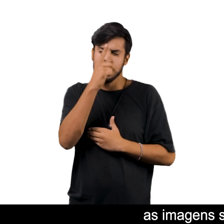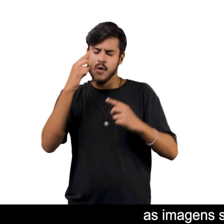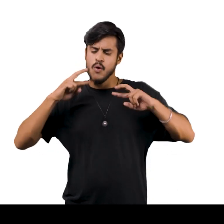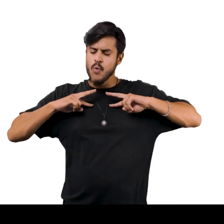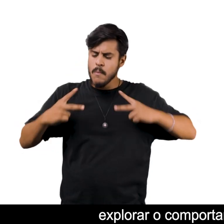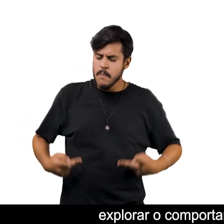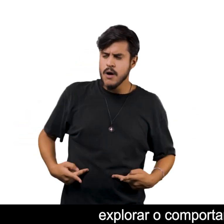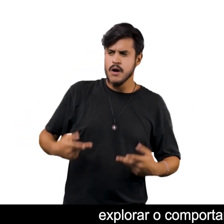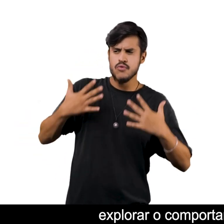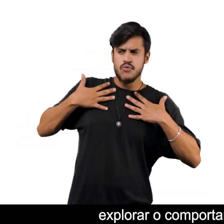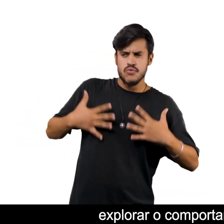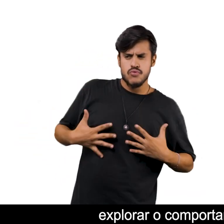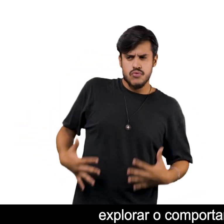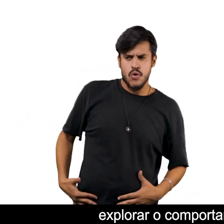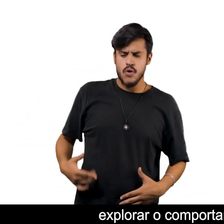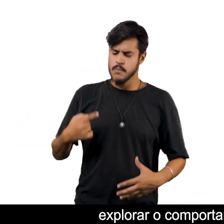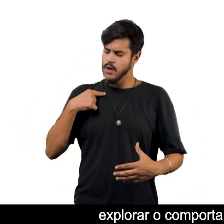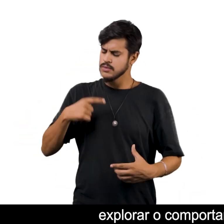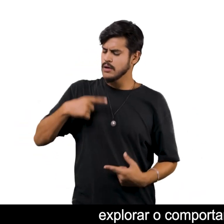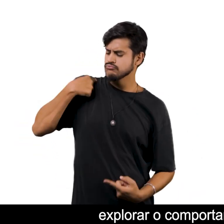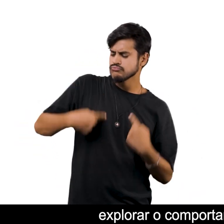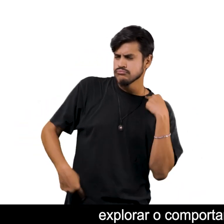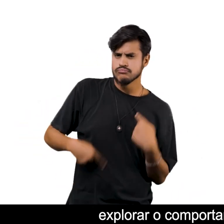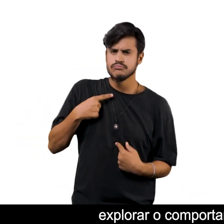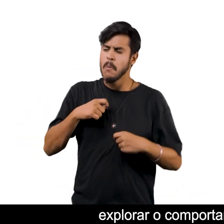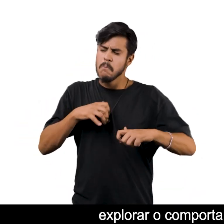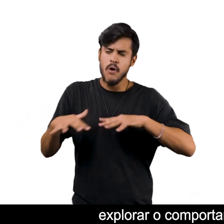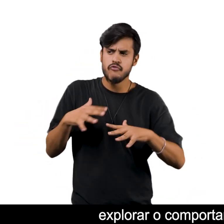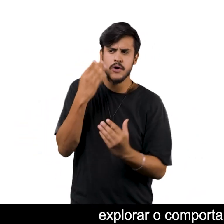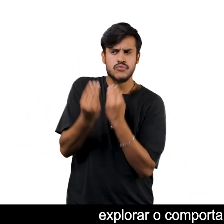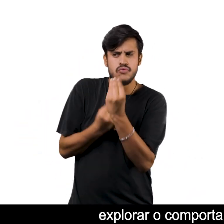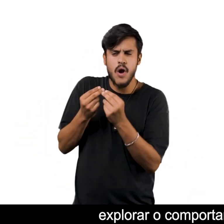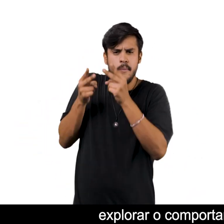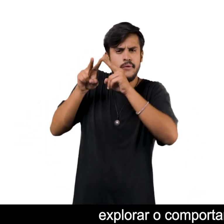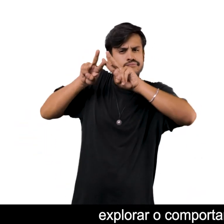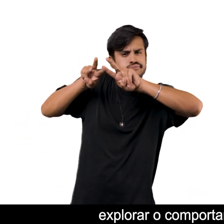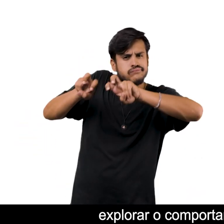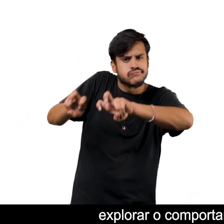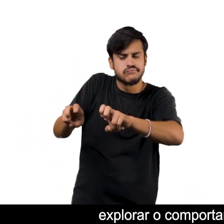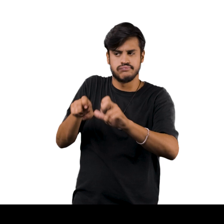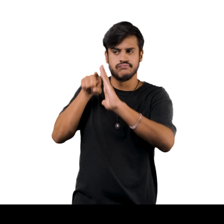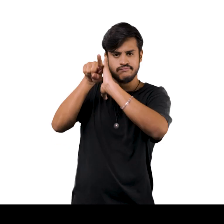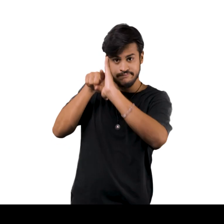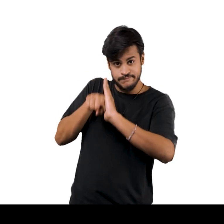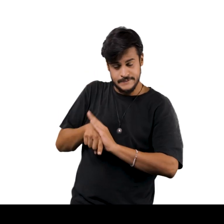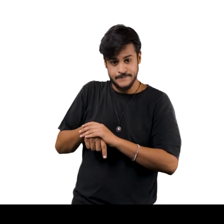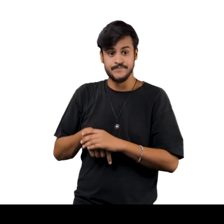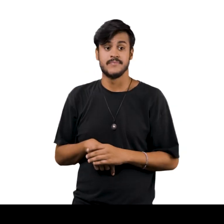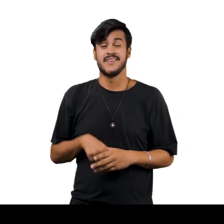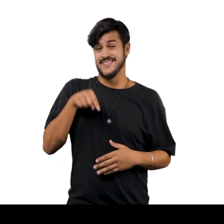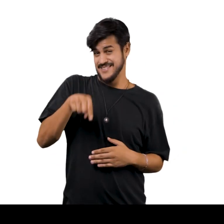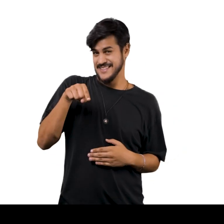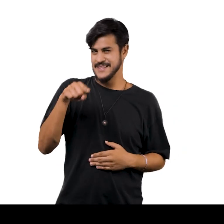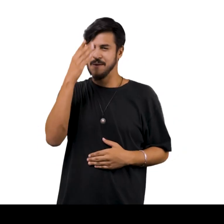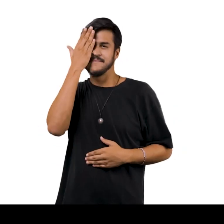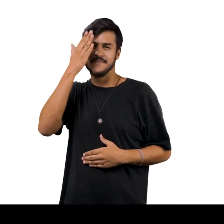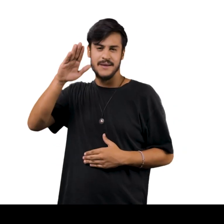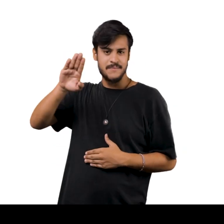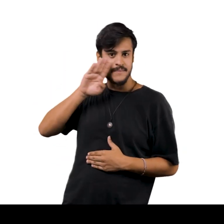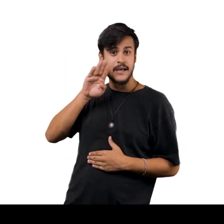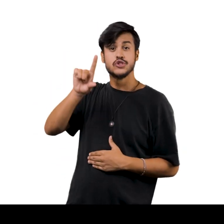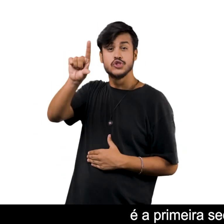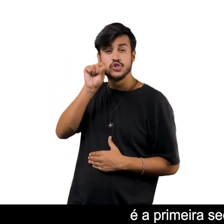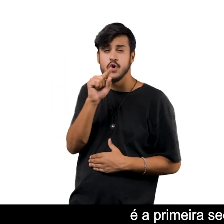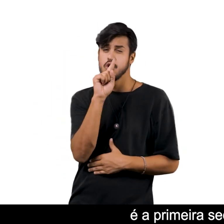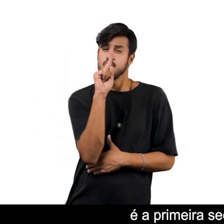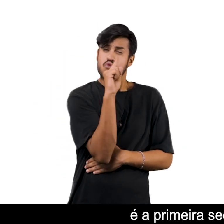objetivo Explorar o comportamento E as posturas do corpo em movimento O frame escolhido por